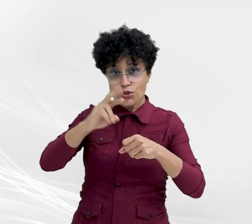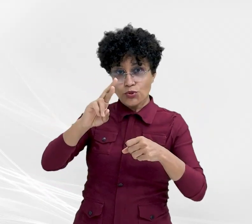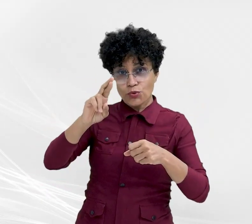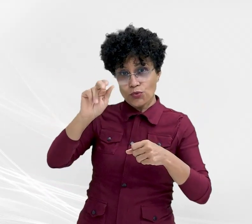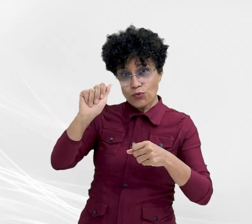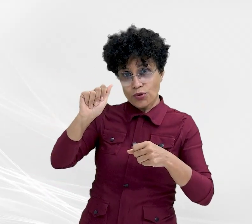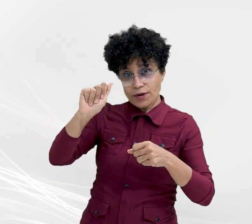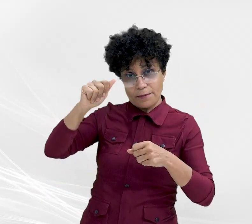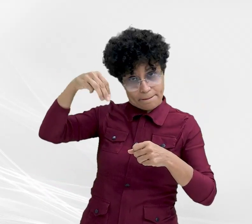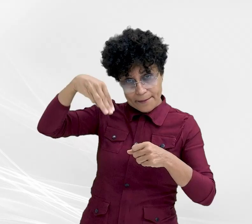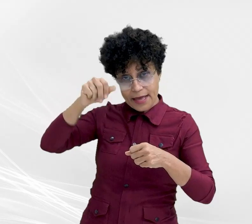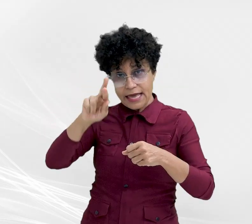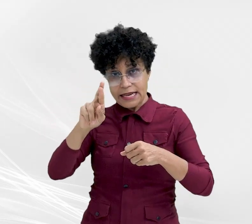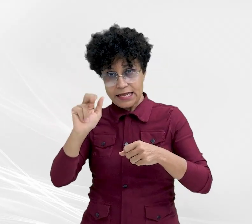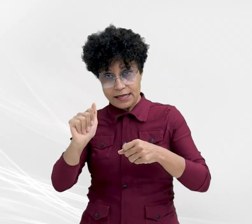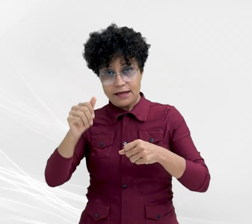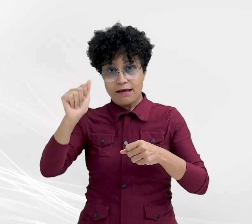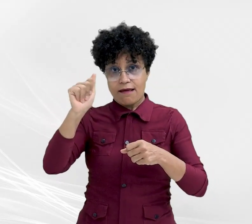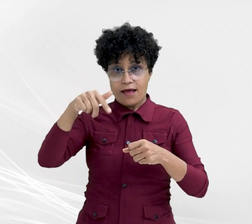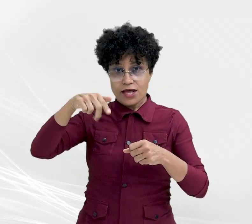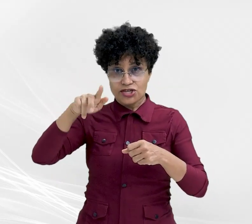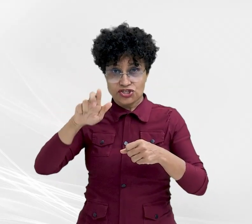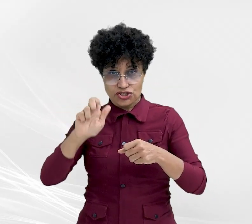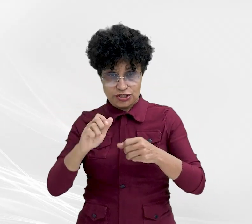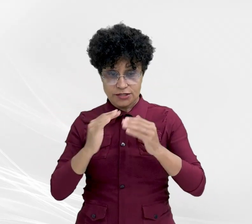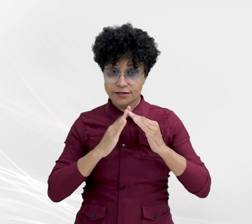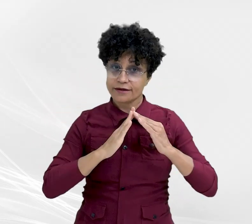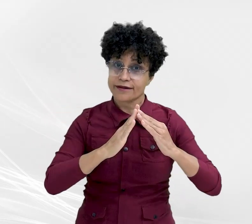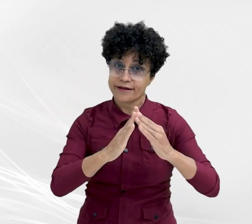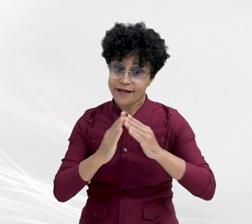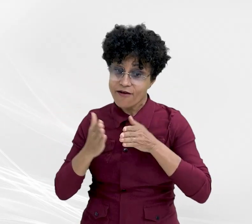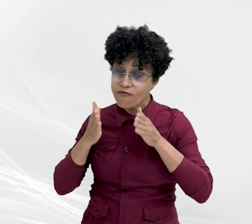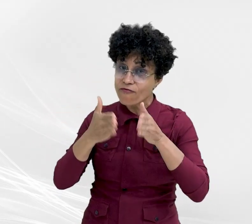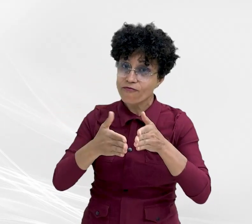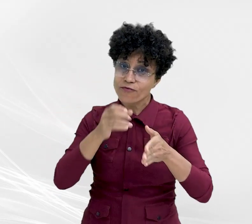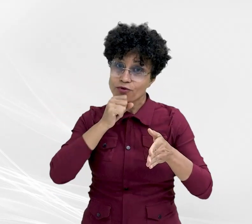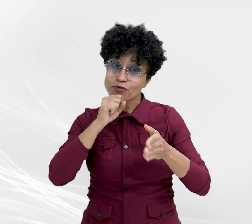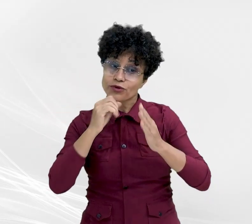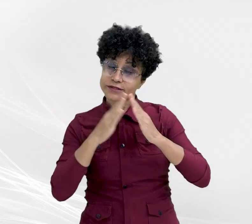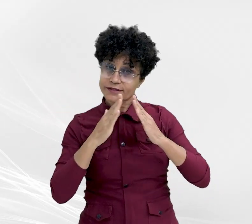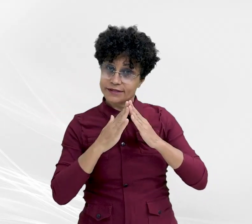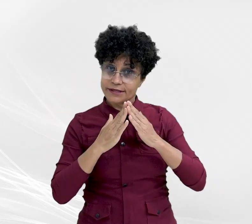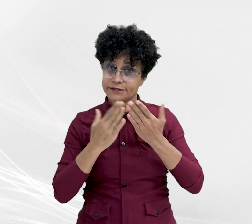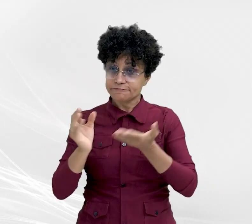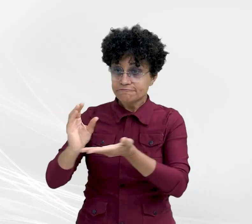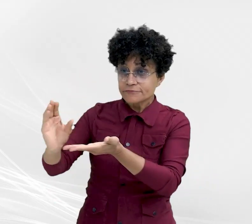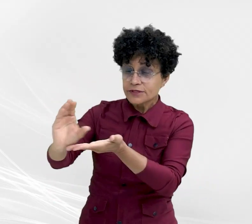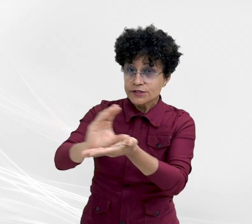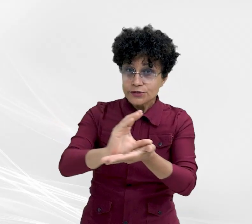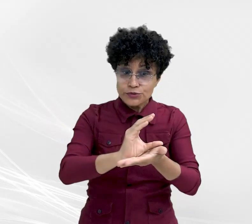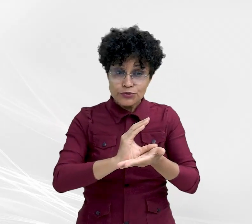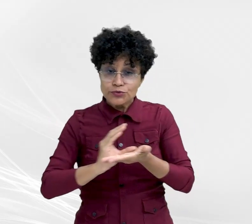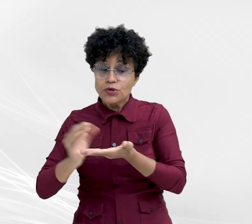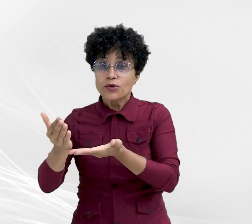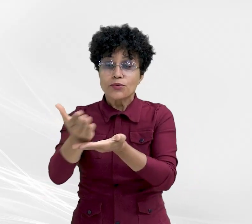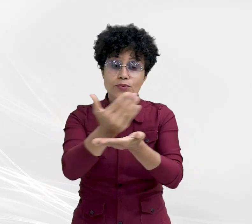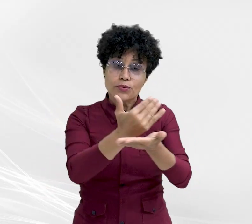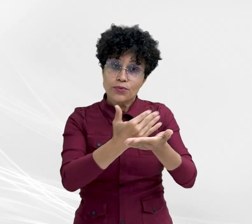Veras de Souza, de uma vila residencial destinada a idosos. Os recursos vieram de termos de ajustamento de conduta e